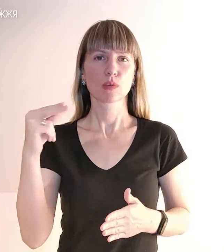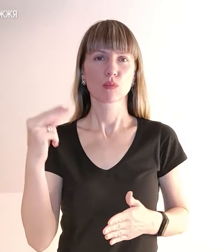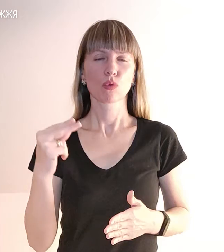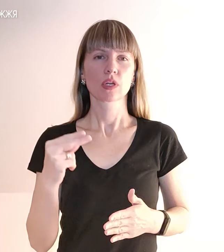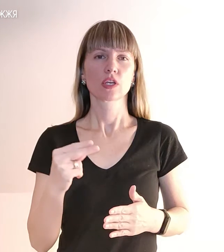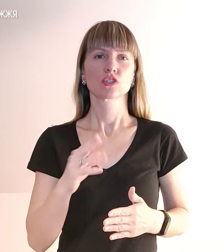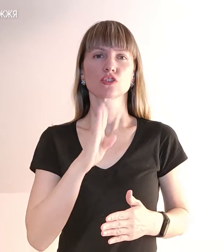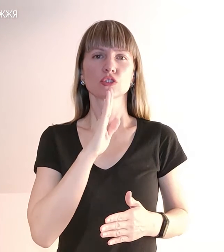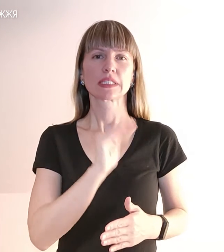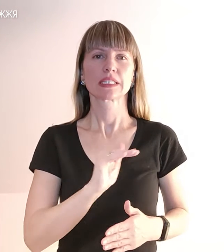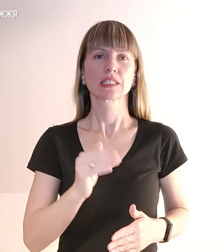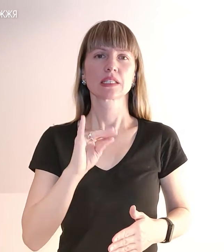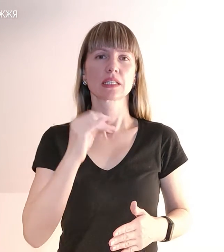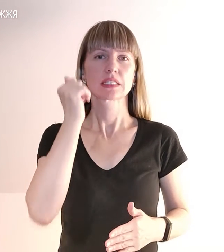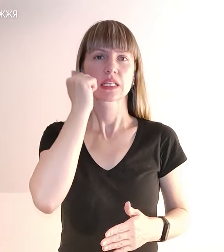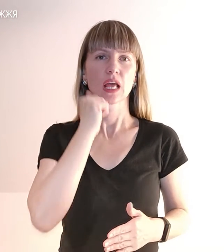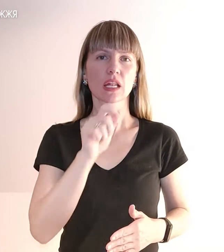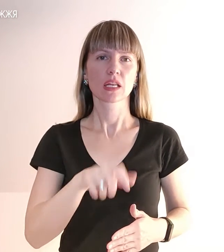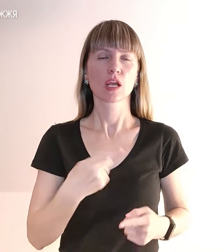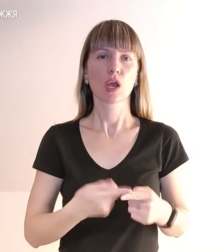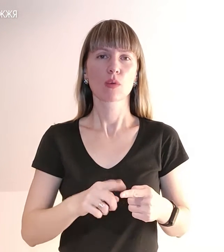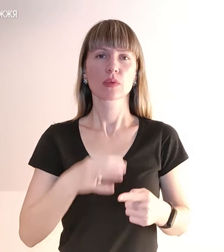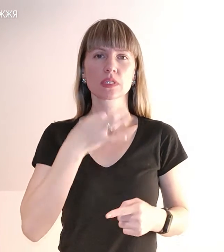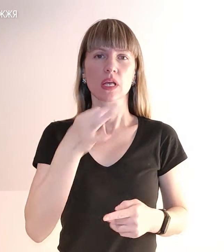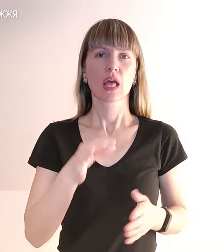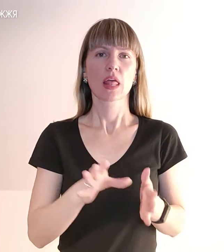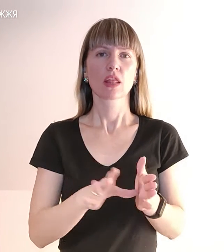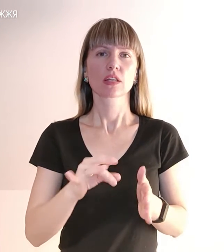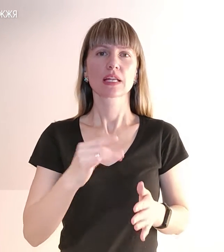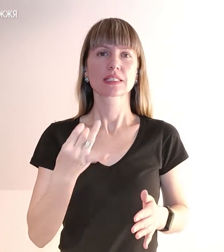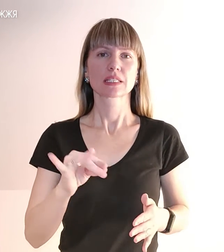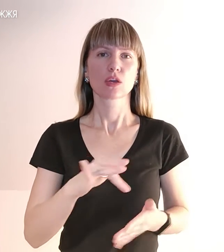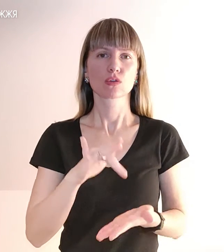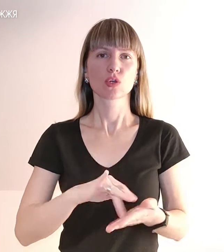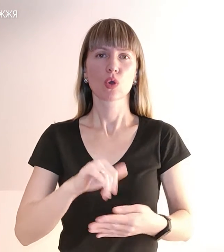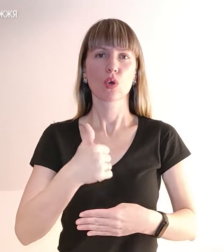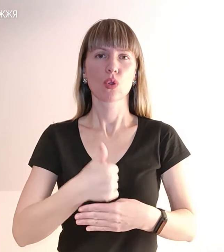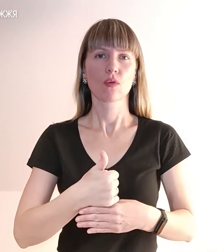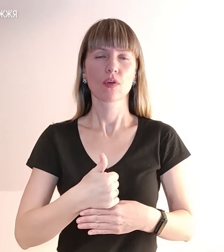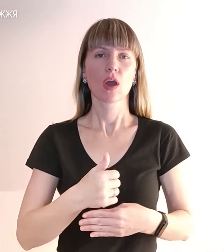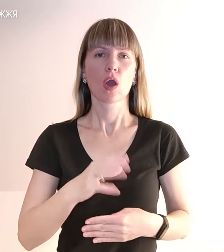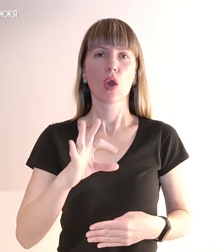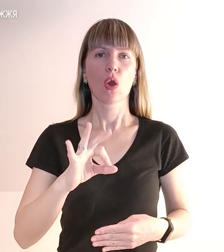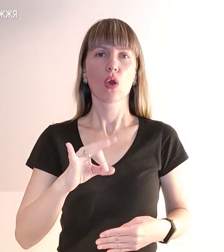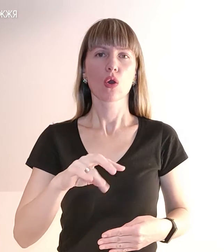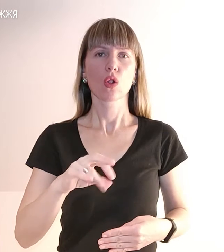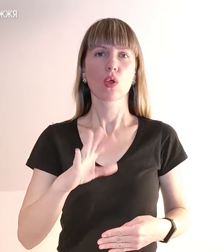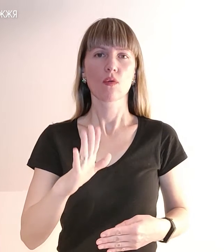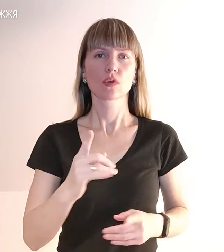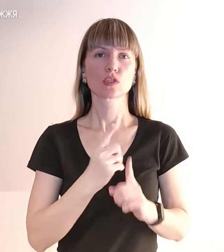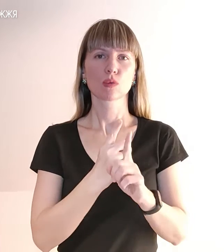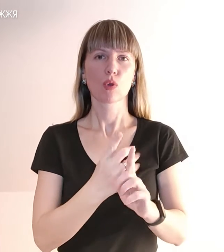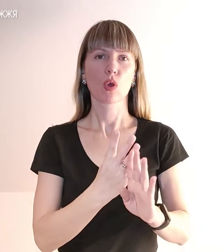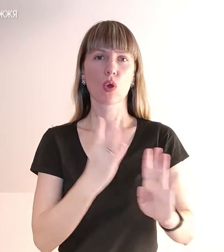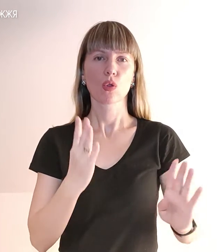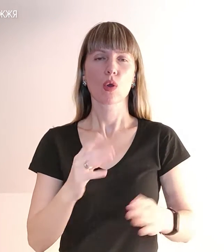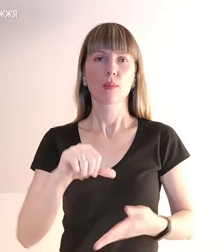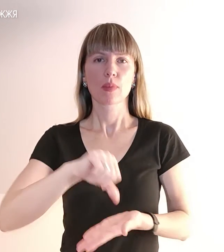та люди у хилу віку. Про це зазначив енергодарський міський голова Дмитро Орлов. Супроводжують колону представники Рчерпону Христа